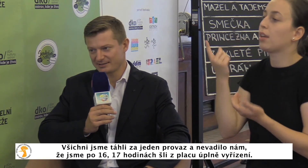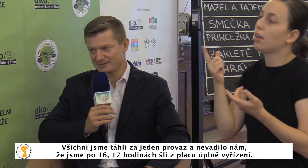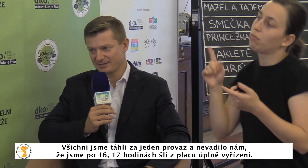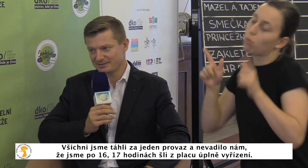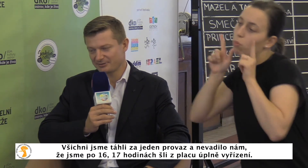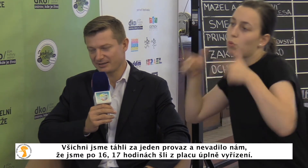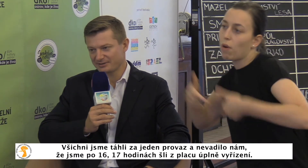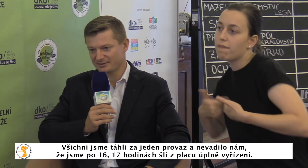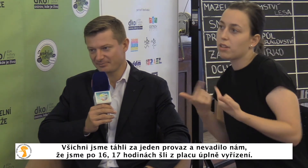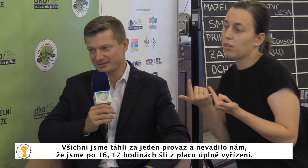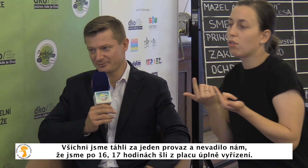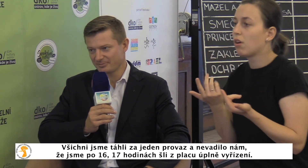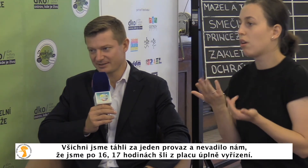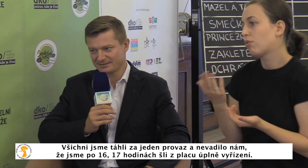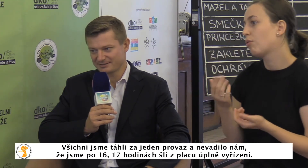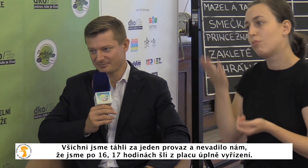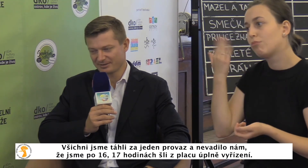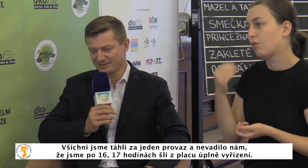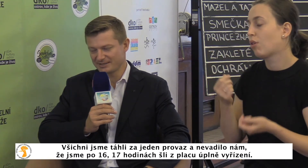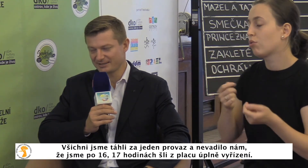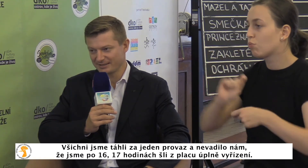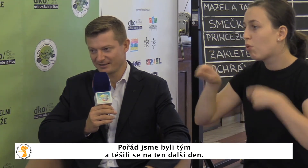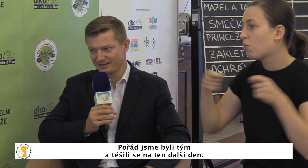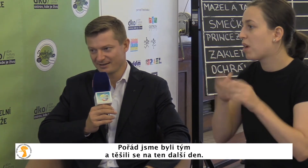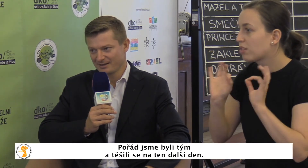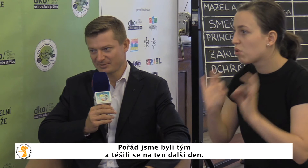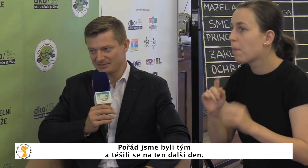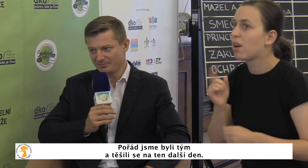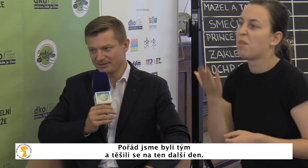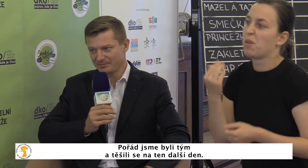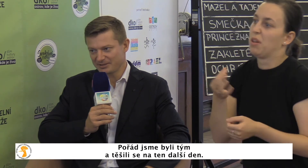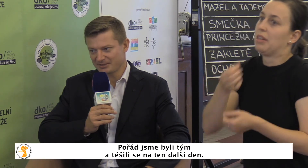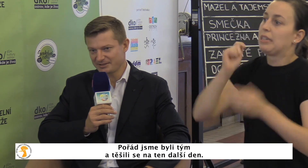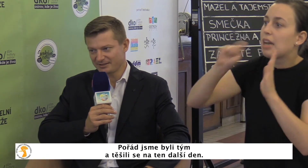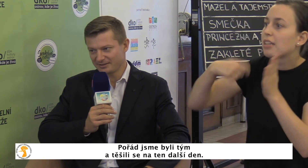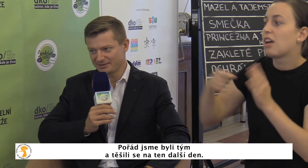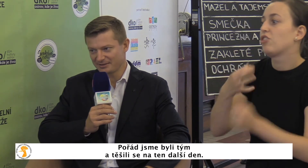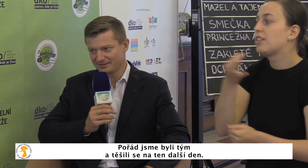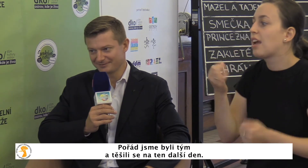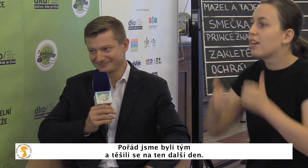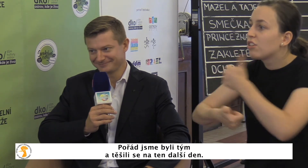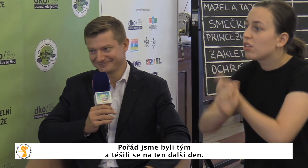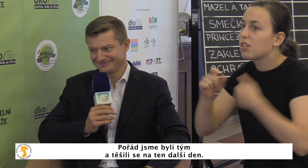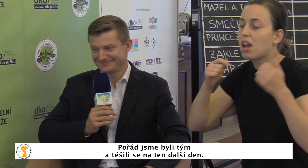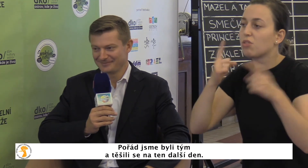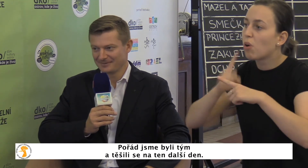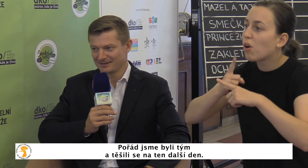16-17 hodinách šli z placu úplně vyřízení, ale pořád jsme byli tým a těšili se na ten další den.